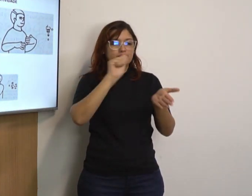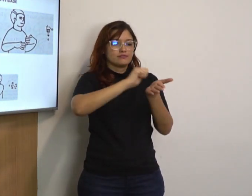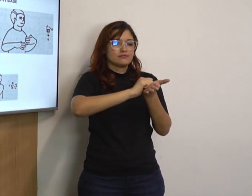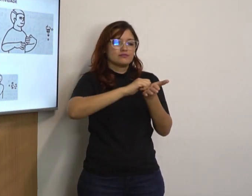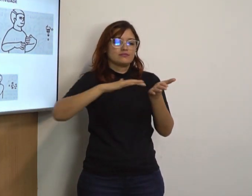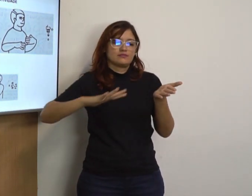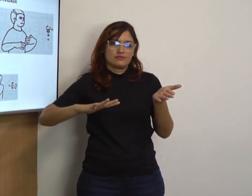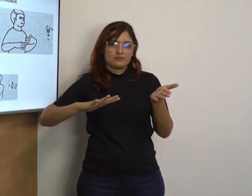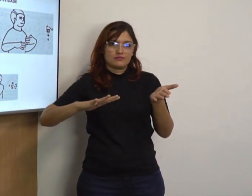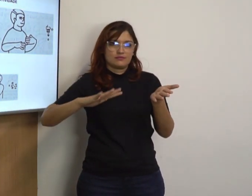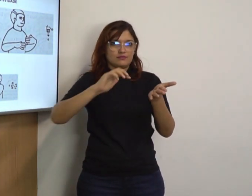Atividade.